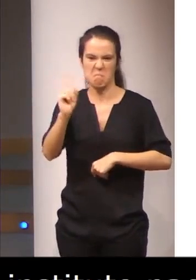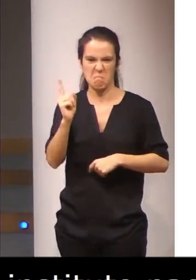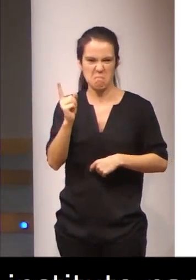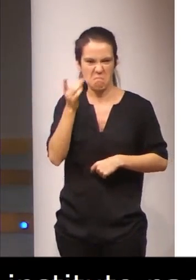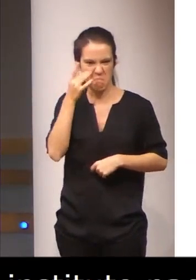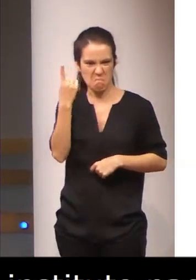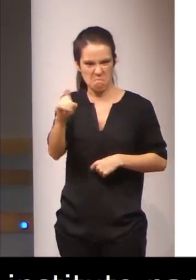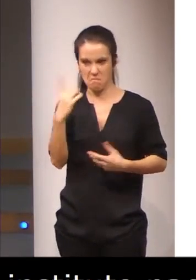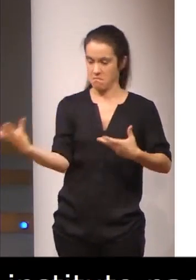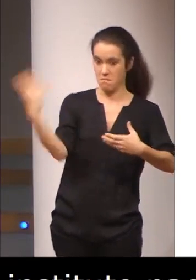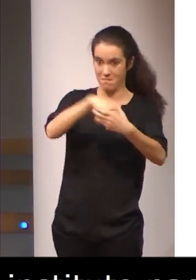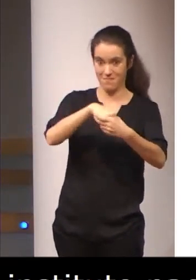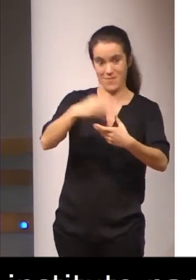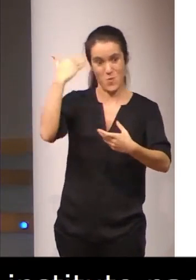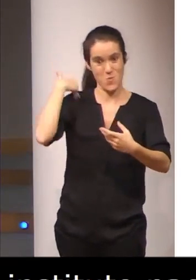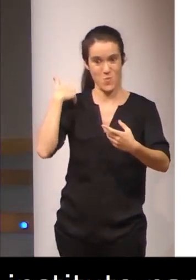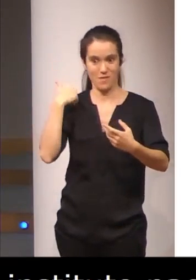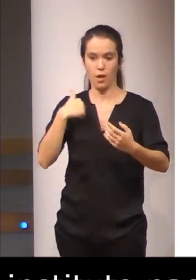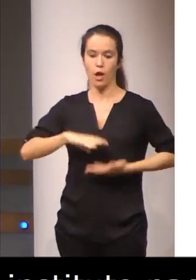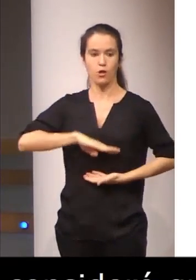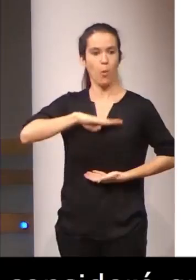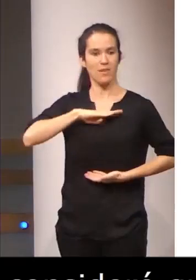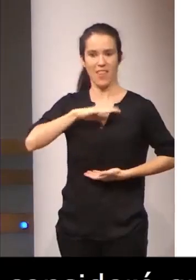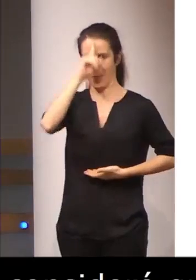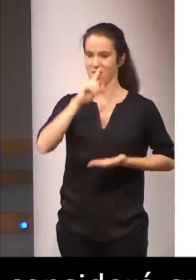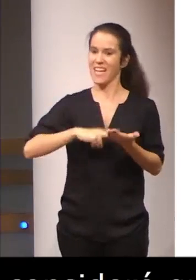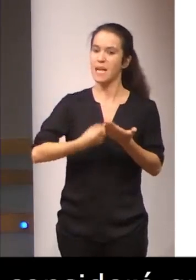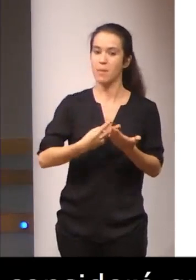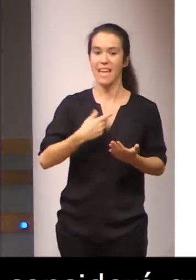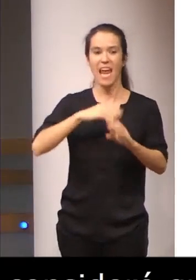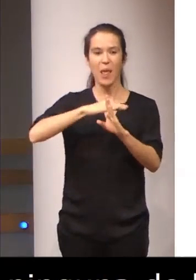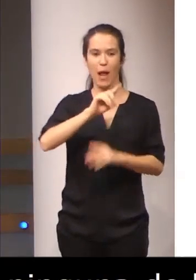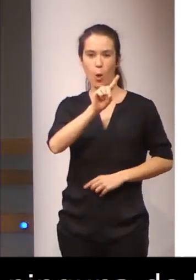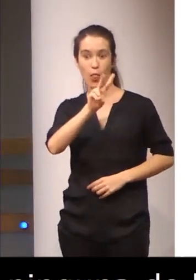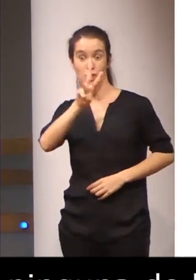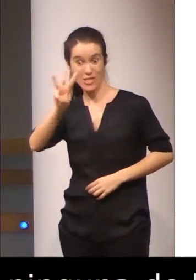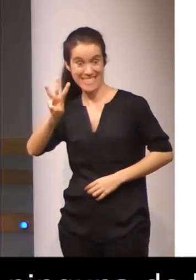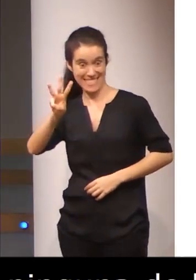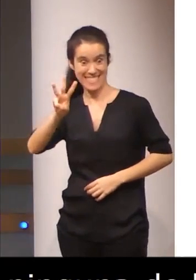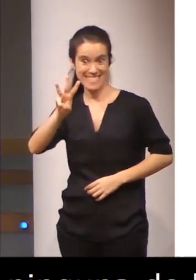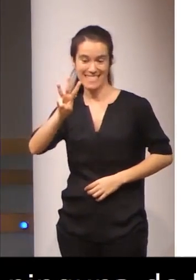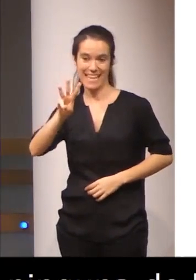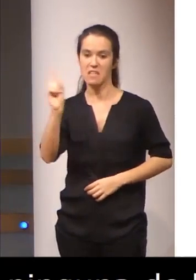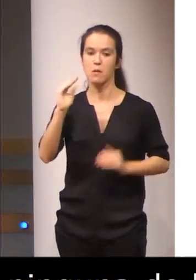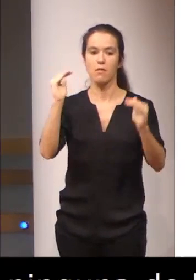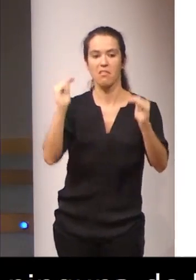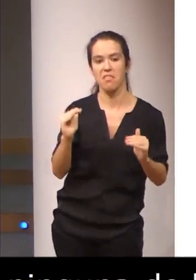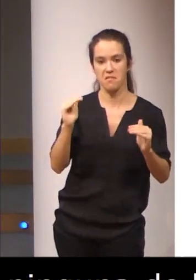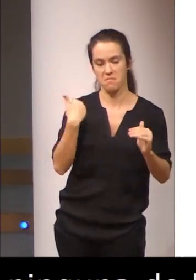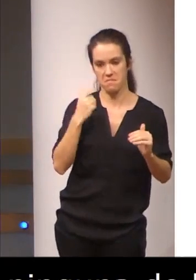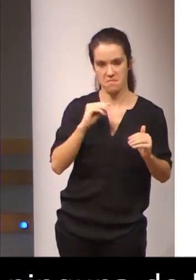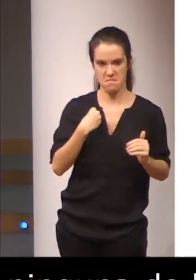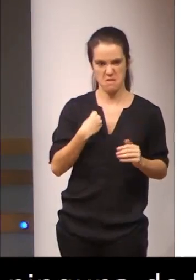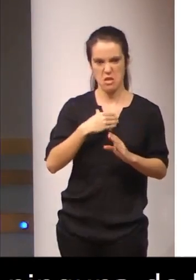para la inclusión de la competencia de perfil de intérprete en nivel 1, 2, 3, y lo puso, o lo alojó en el nivel 4.